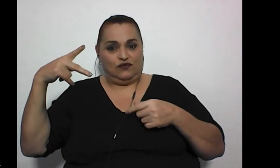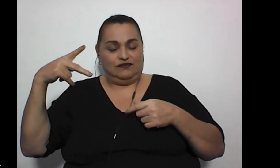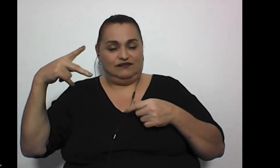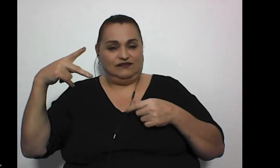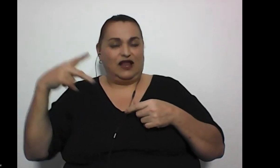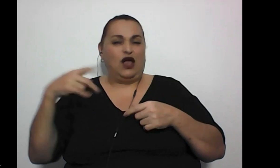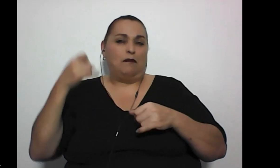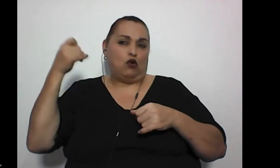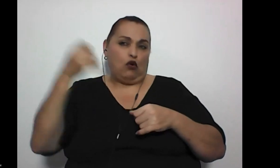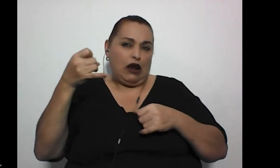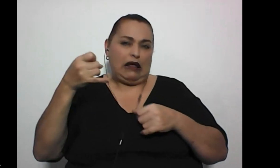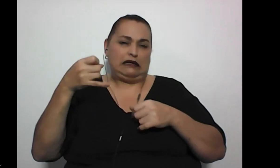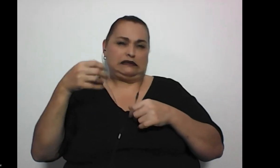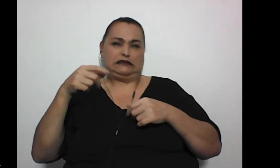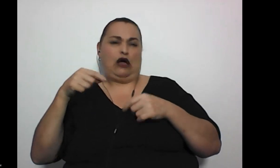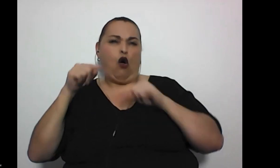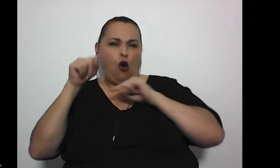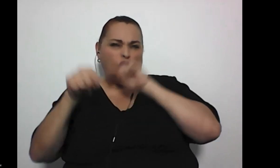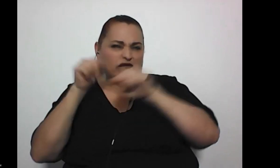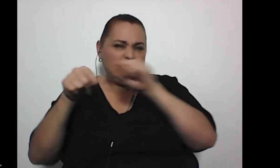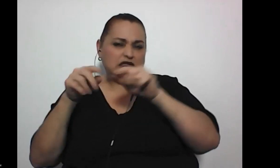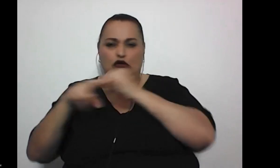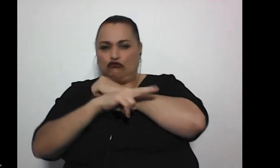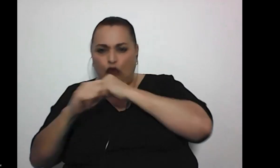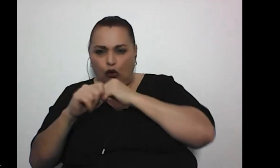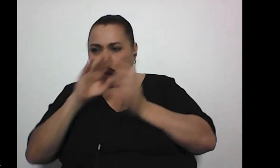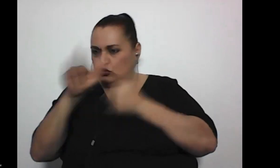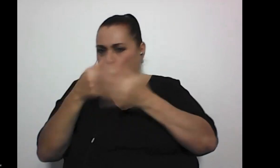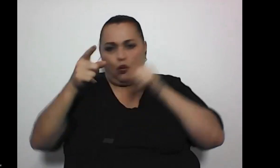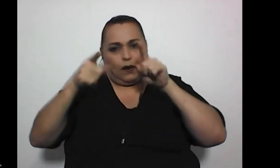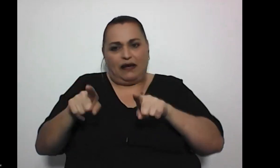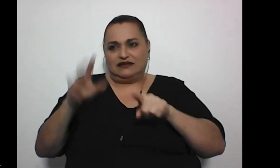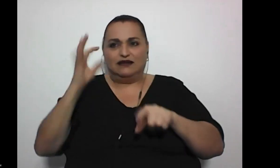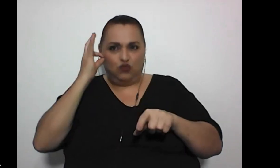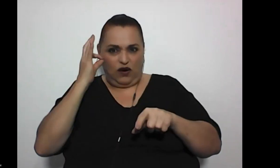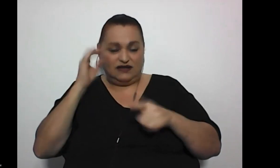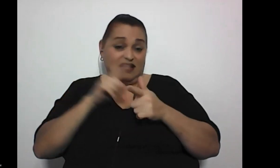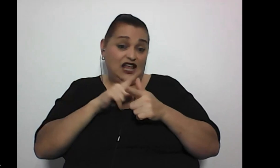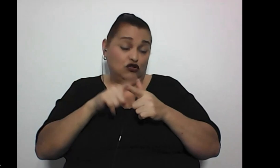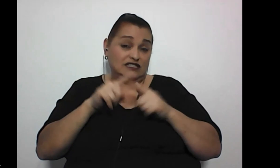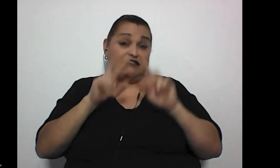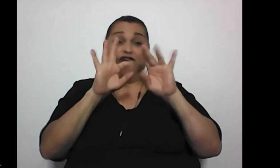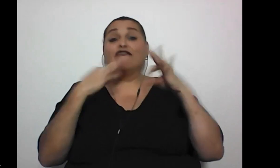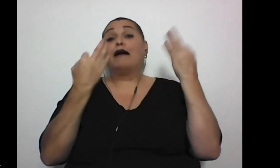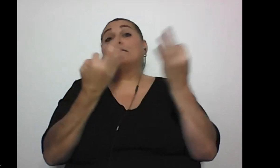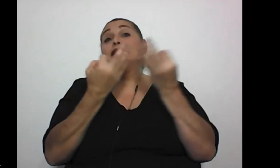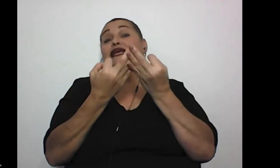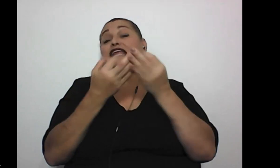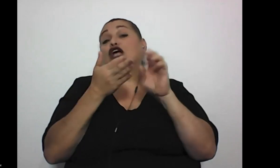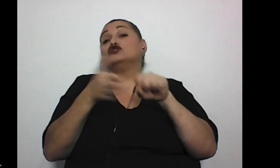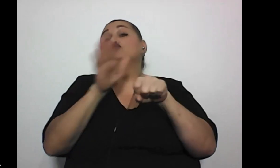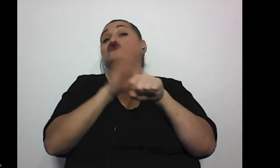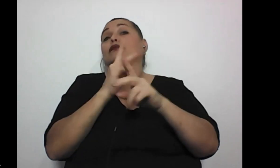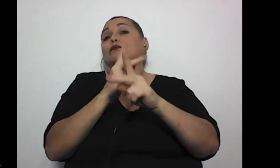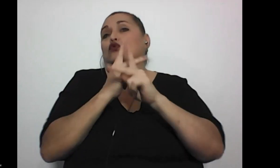violaciones ofensas robos todo lo que vivimos las mujeres verdad entonces la familia para protegerla la sobre protege